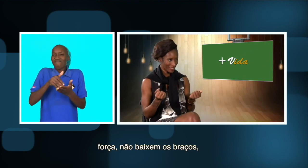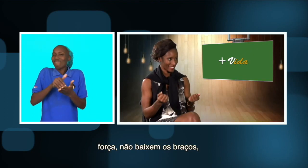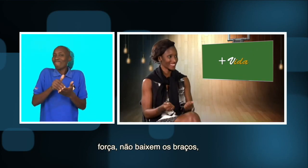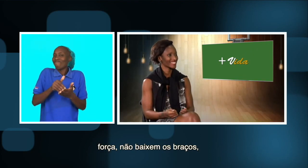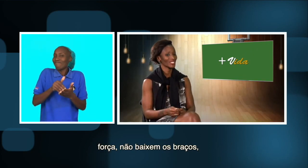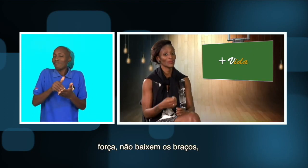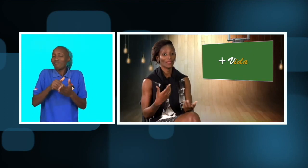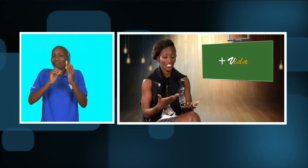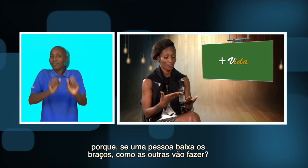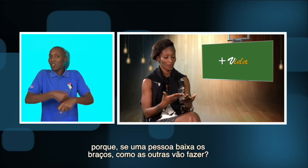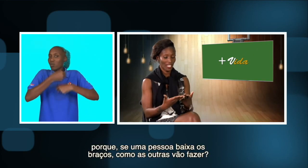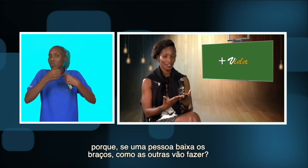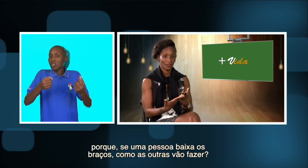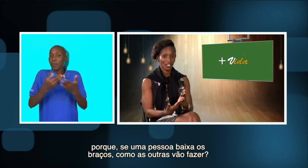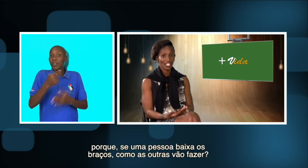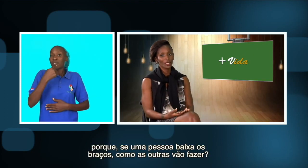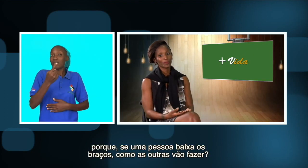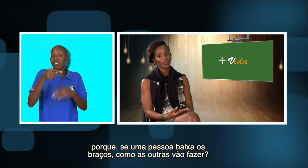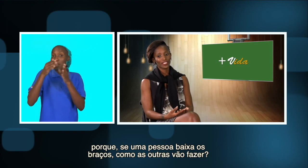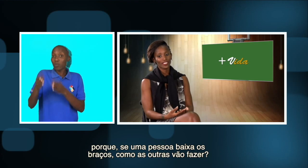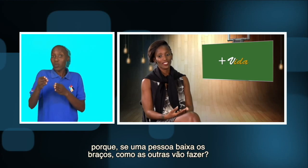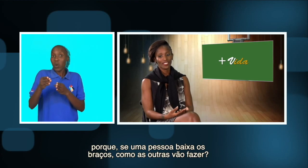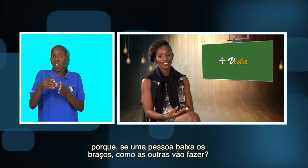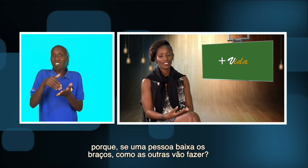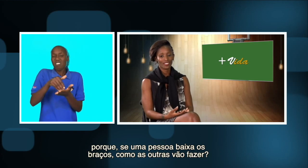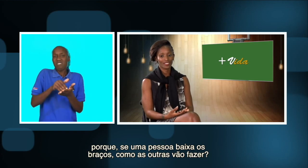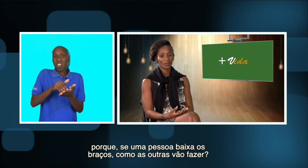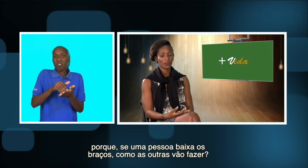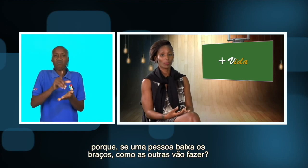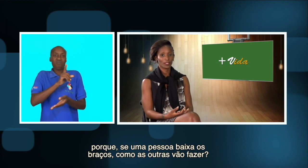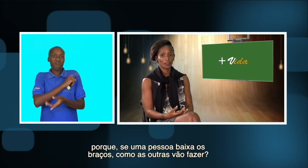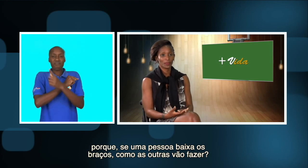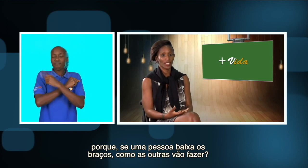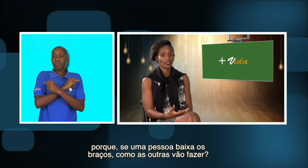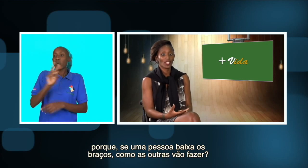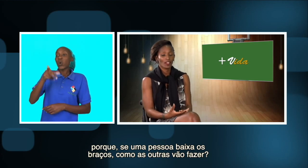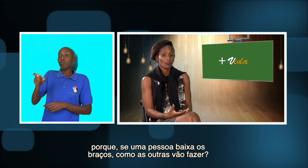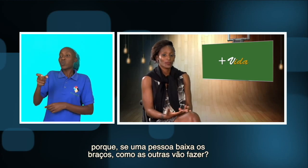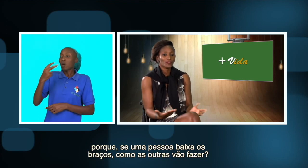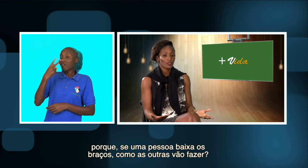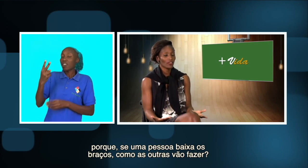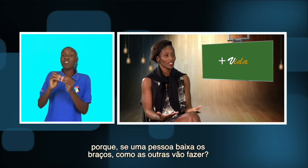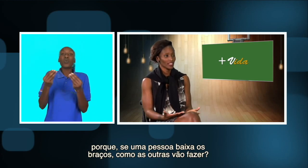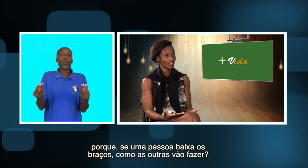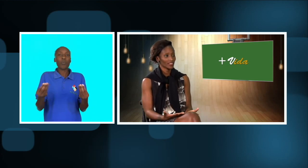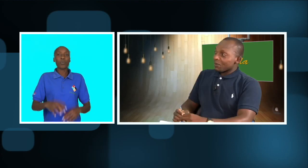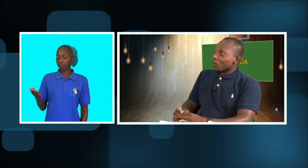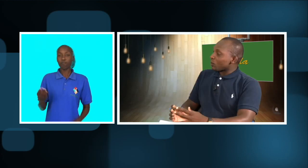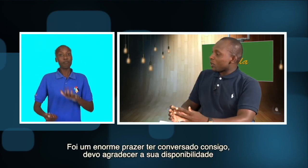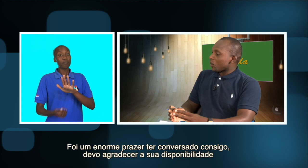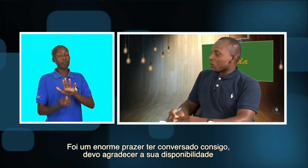Força. Não me baixem os braços. Porque, se uma pessoa baixa os braços, como é que os outros vão fazer?